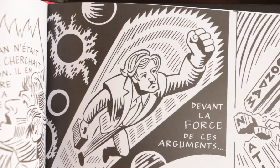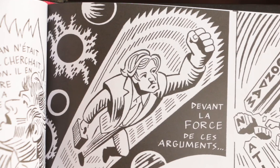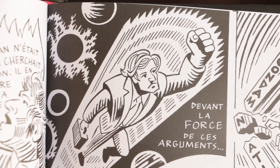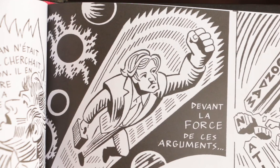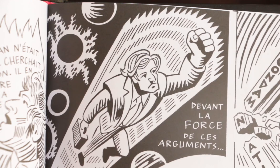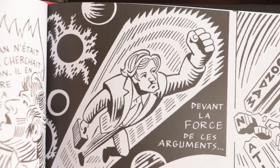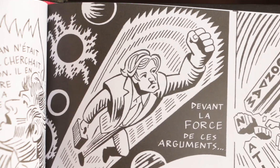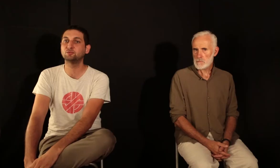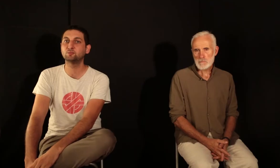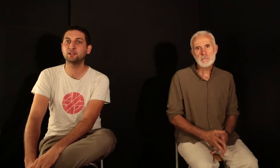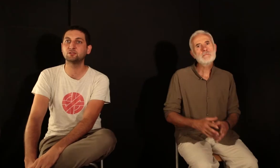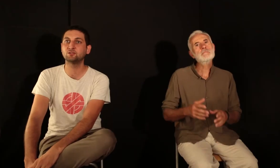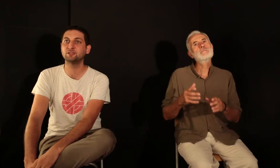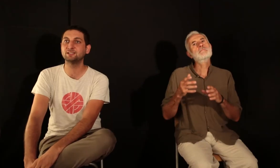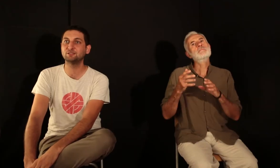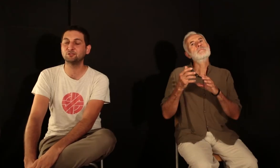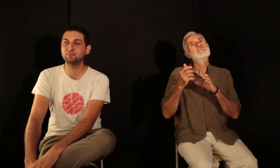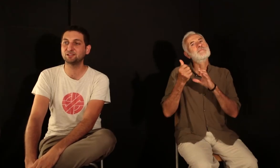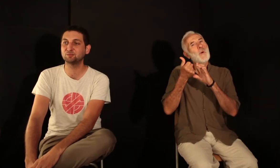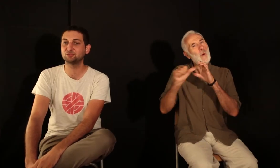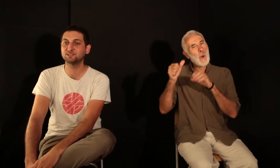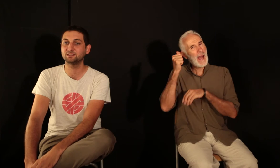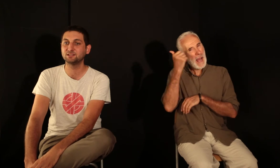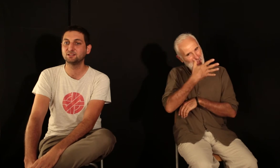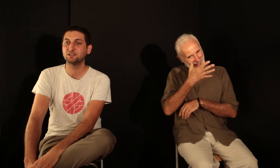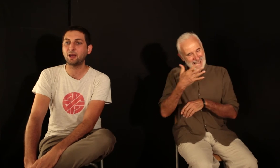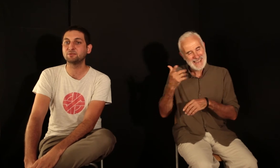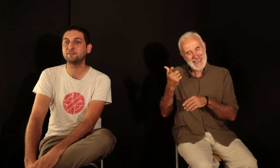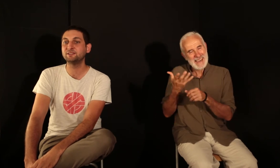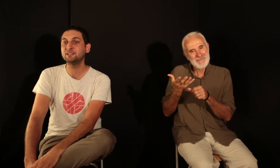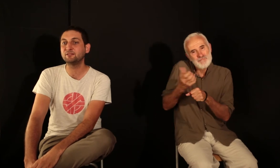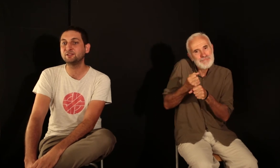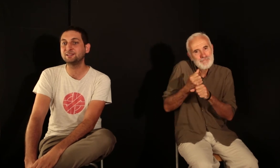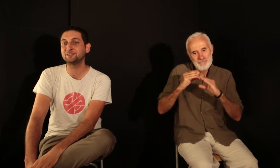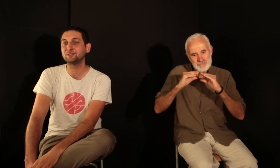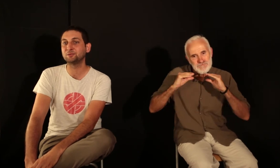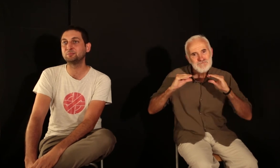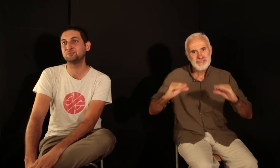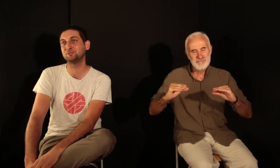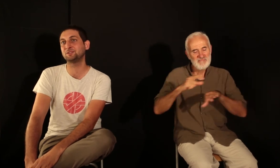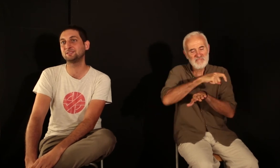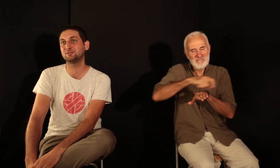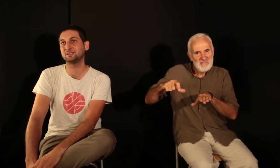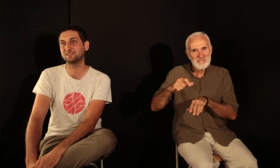Donc, cette Walkman, en écrivant « L'Amérique en procès », à mon avis, avait plusieurs idées en tête.